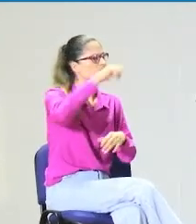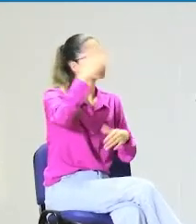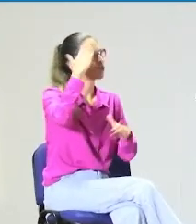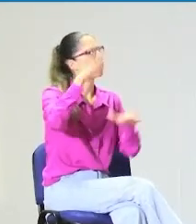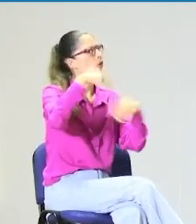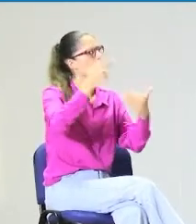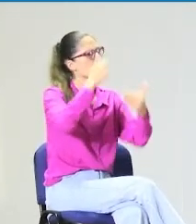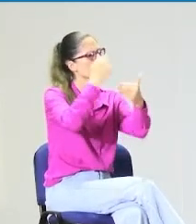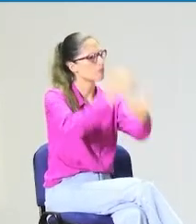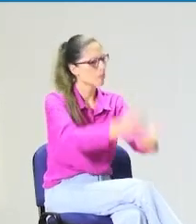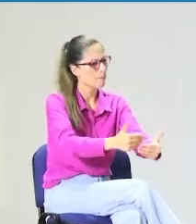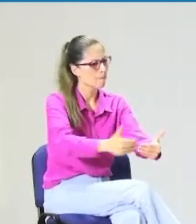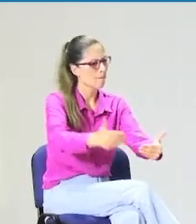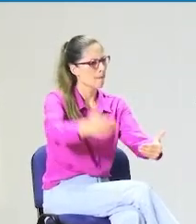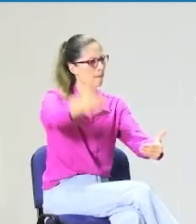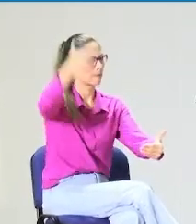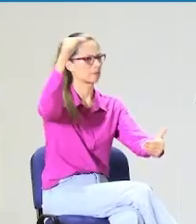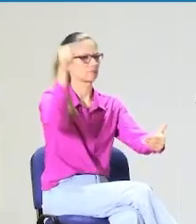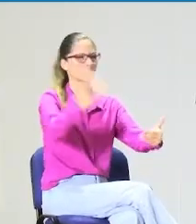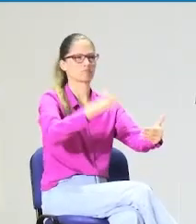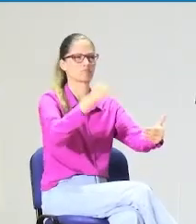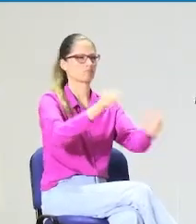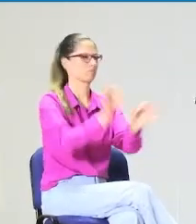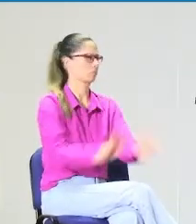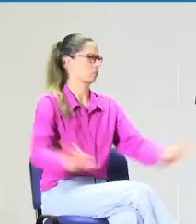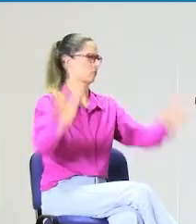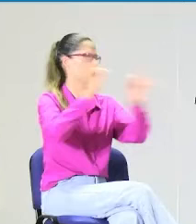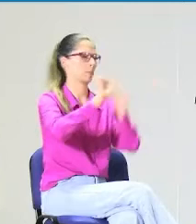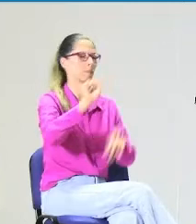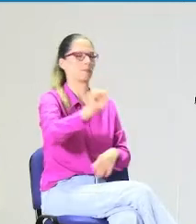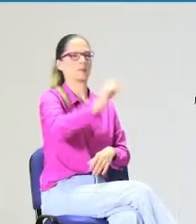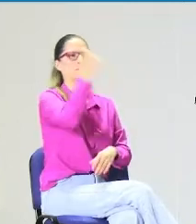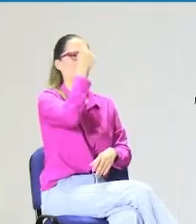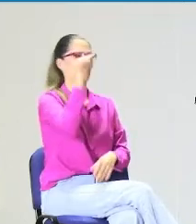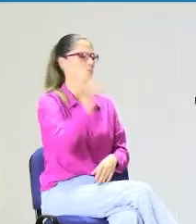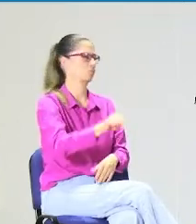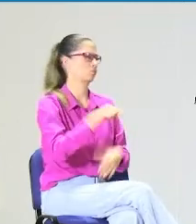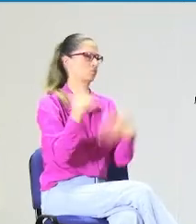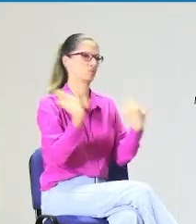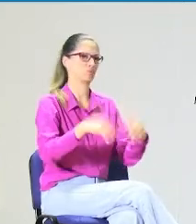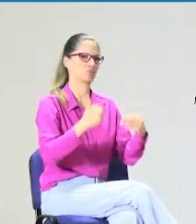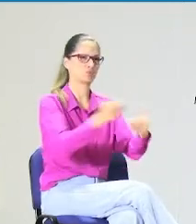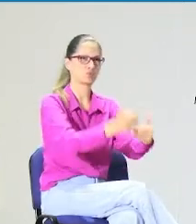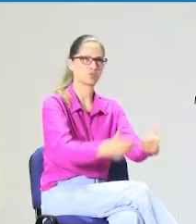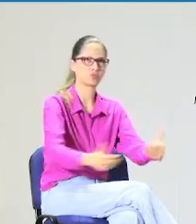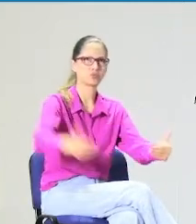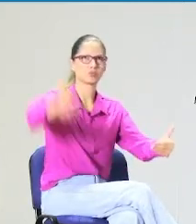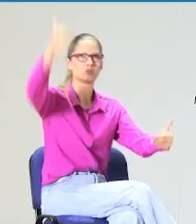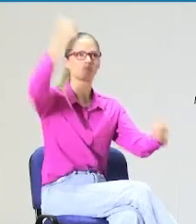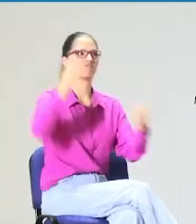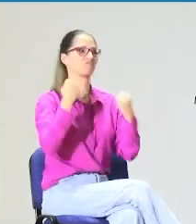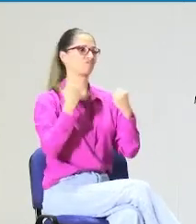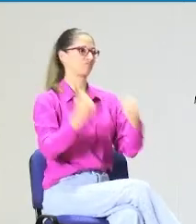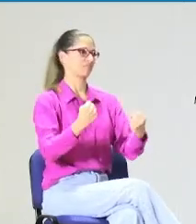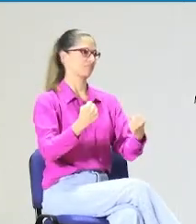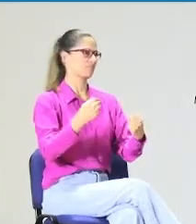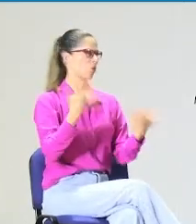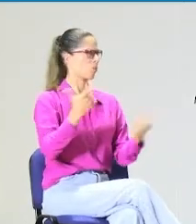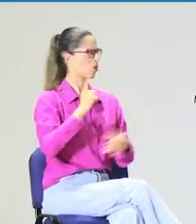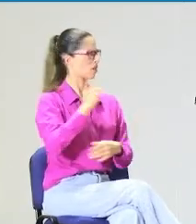esta invitación por parte de Fenas Call. Y pues pensando en nuestros niños, creo que es un tema muy importante. Esta es